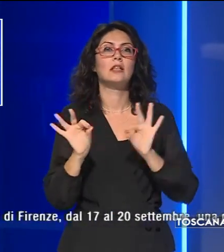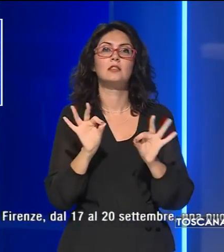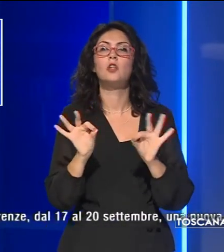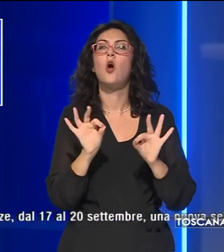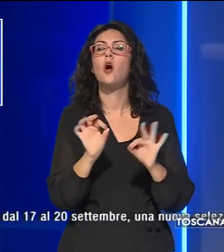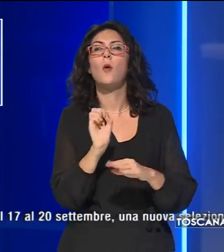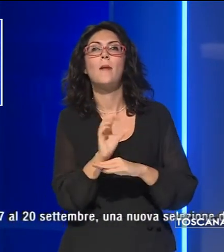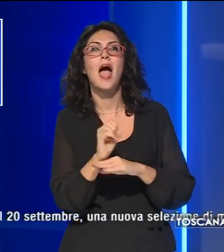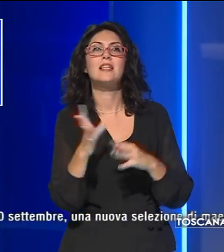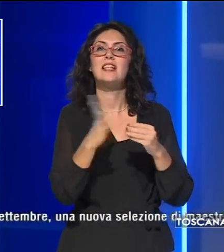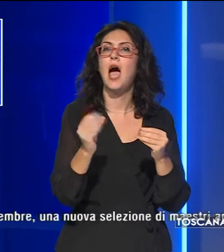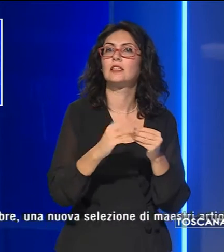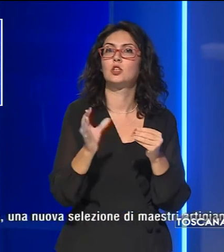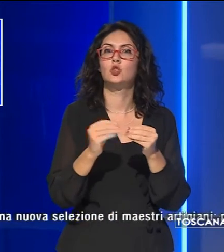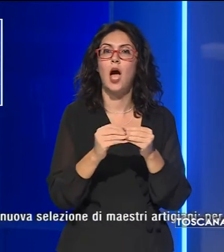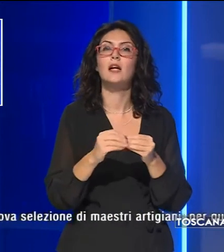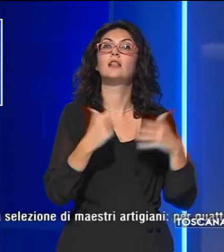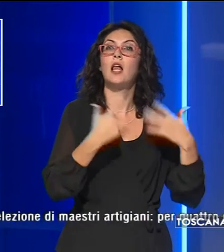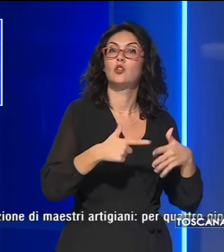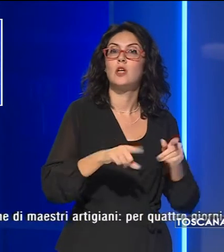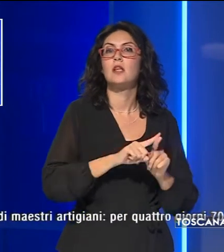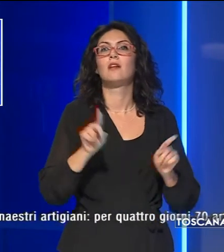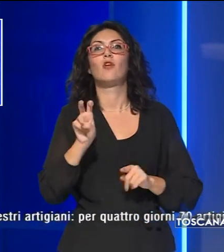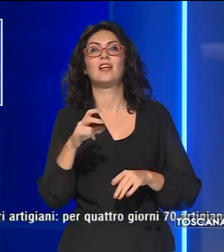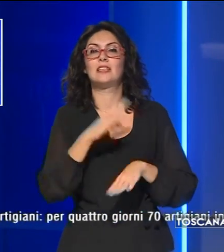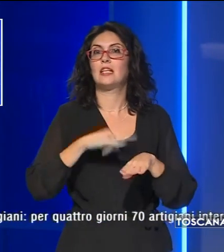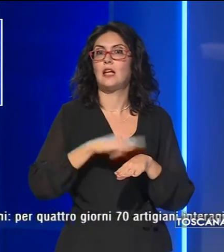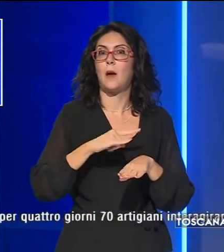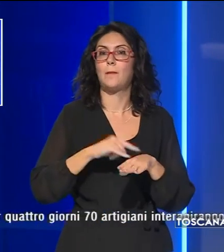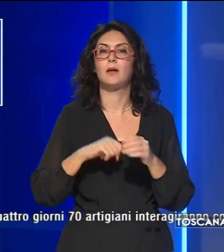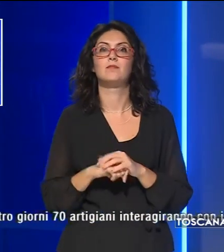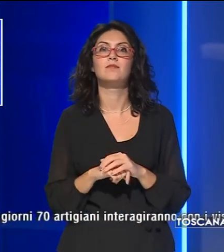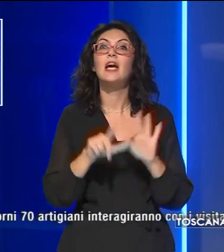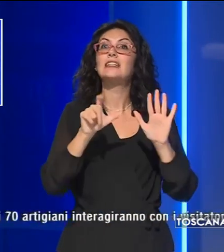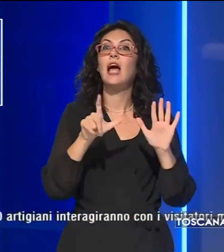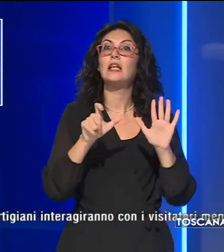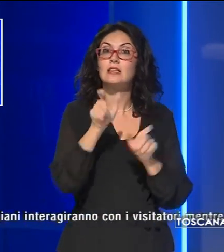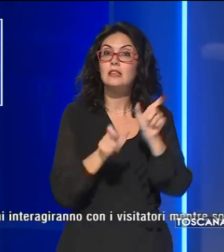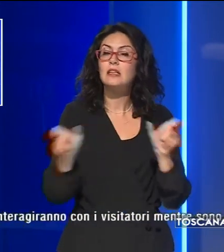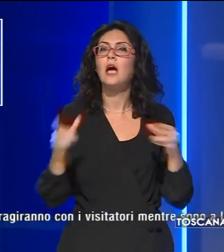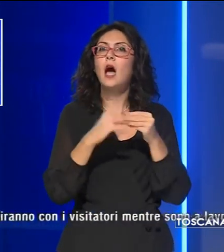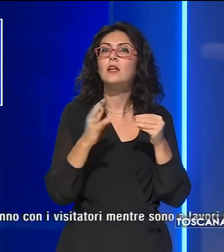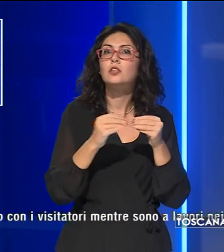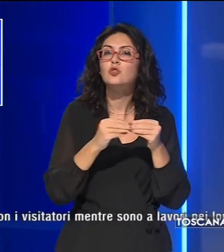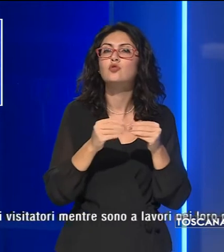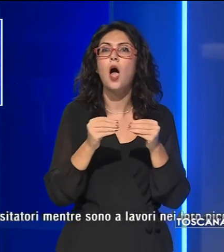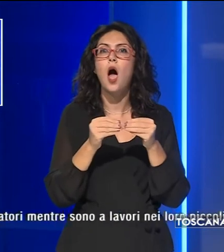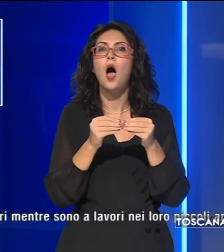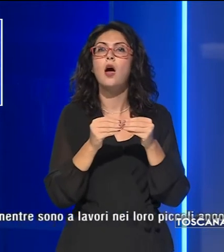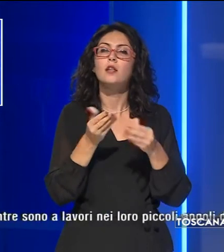artigiani dal 17 al 20 settembre 70 artigiani interagiranno con i